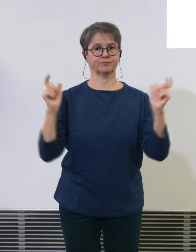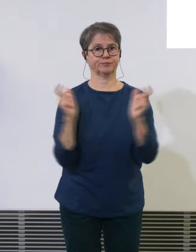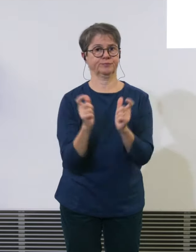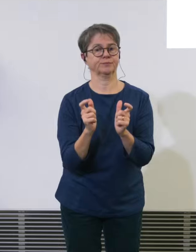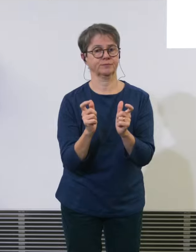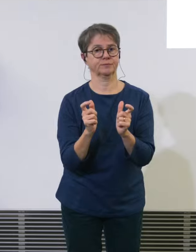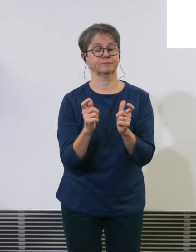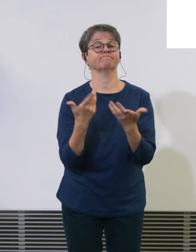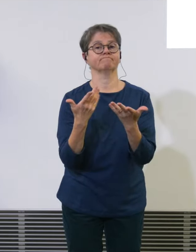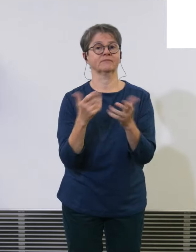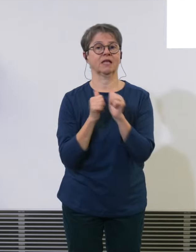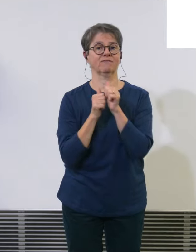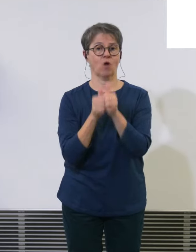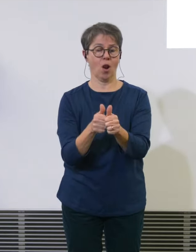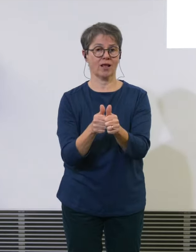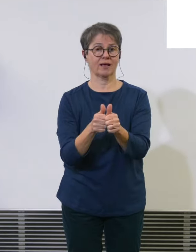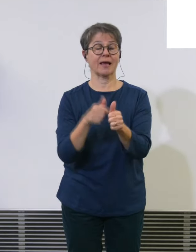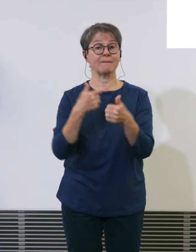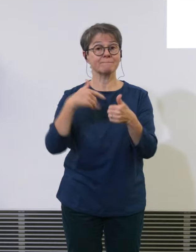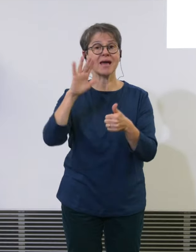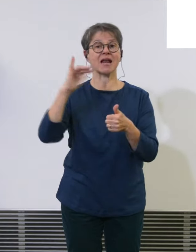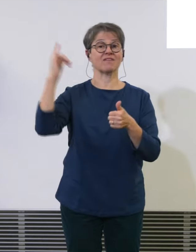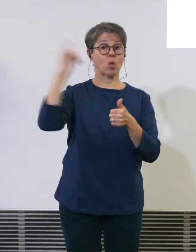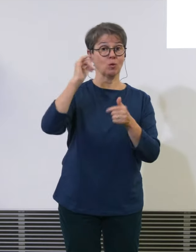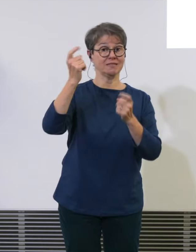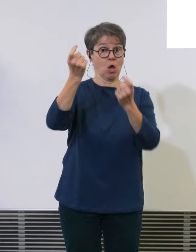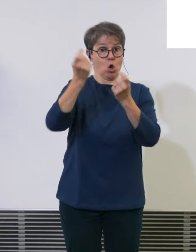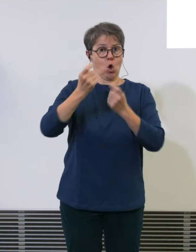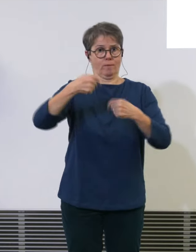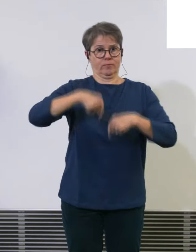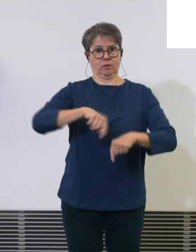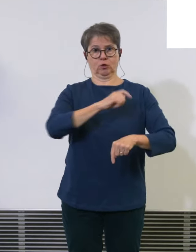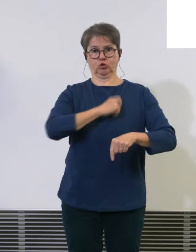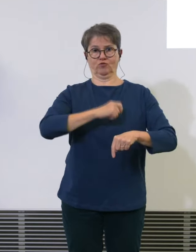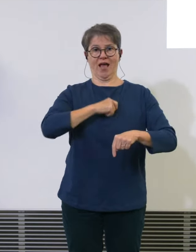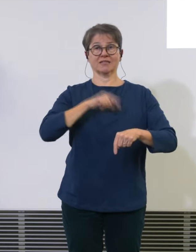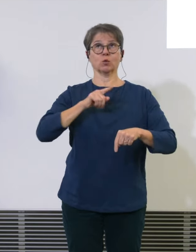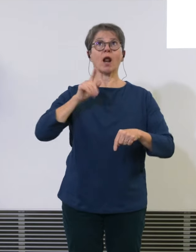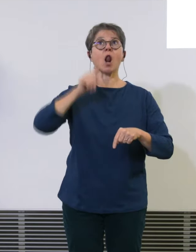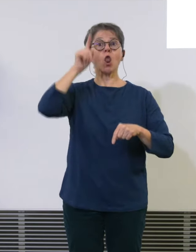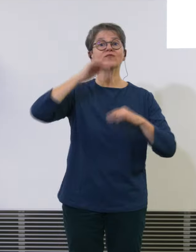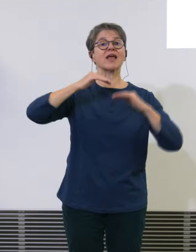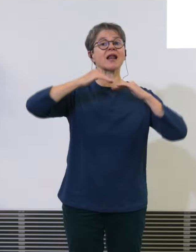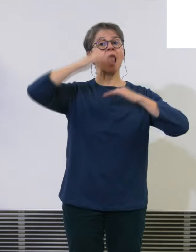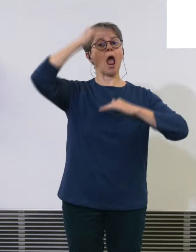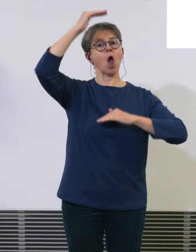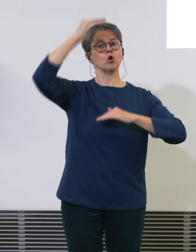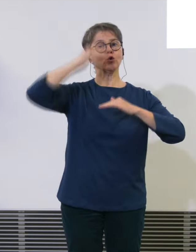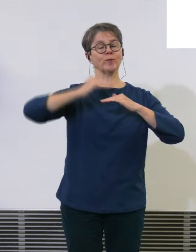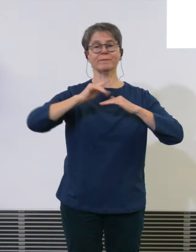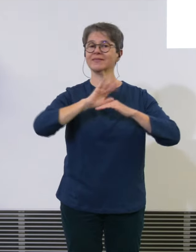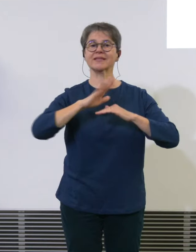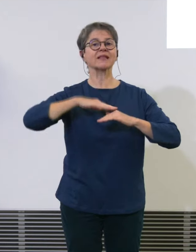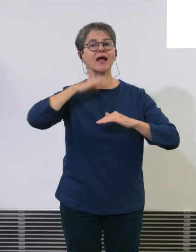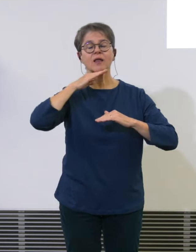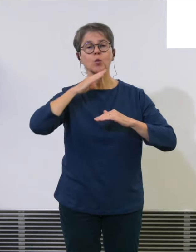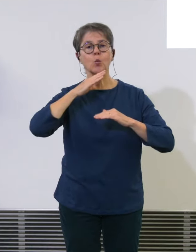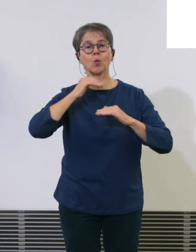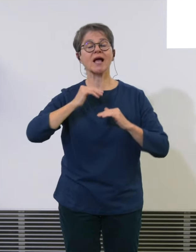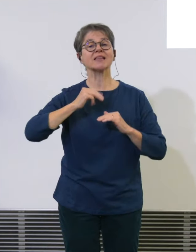Flugzeuge Richtung Schweiz kommen, weil es nicht klug Lufträumkapazität gibt im Norden und Westen. Es gibt auch Probleme